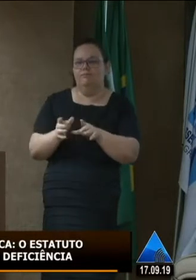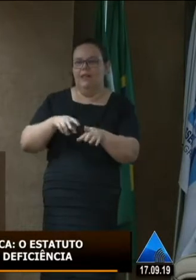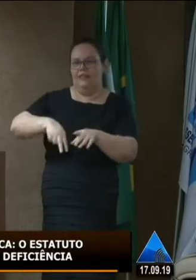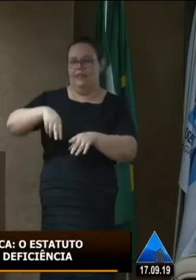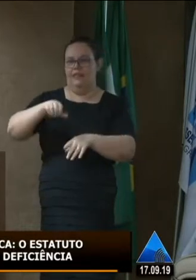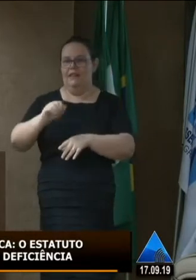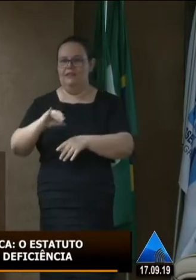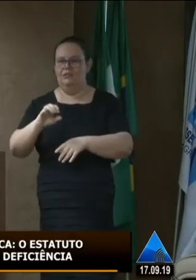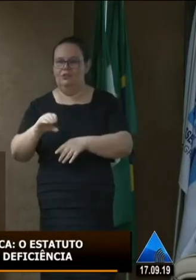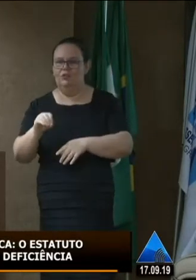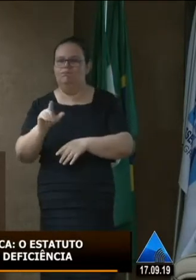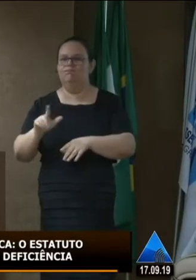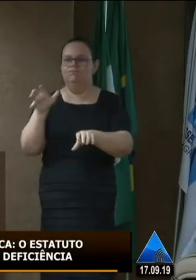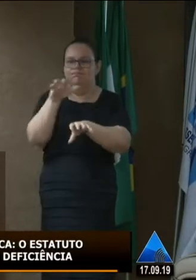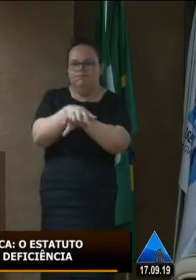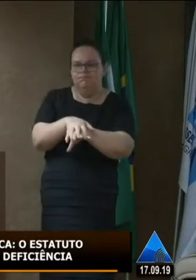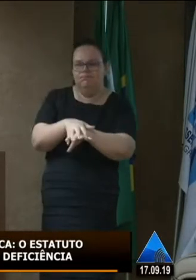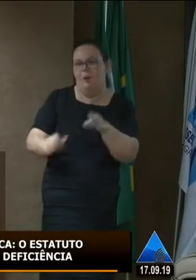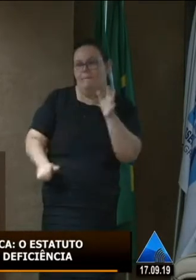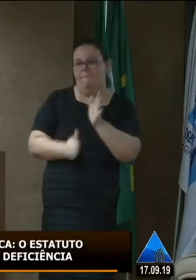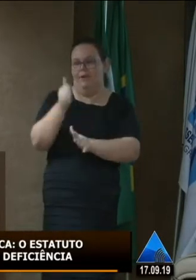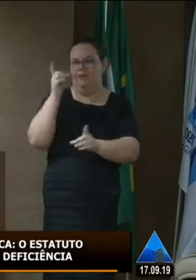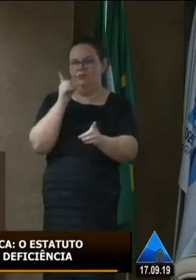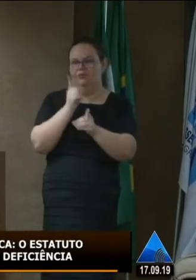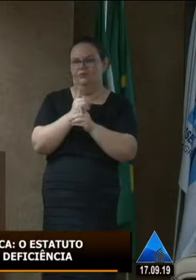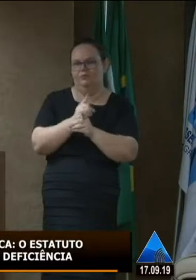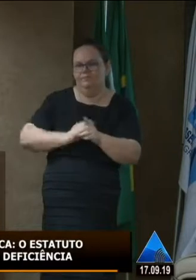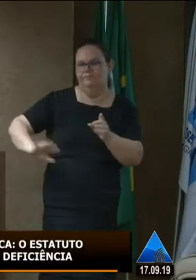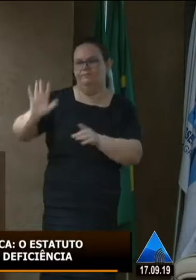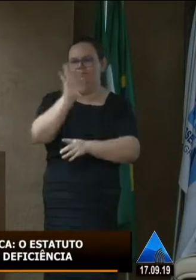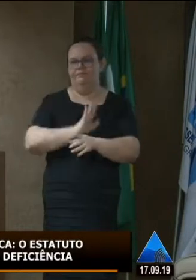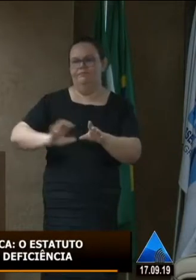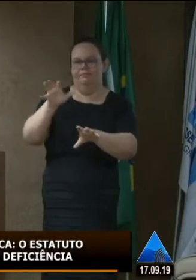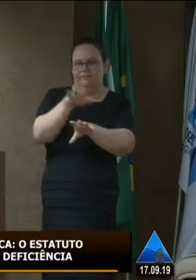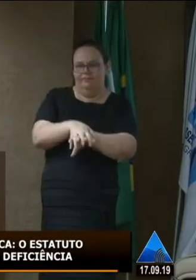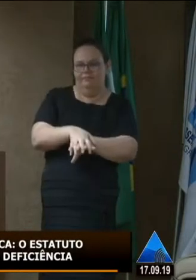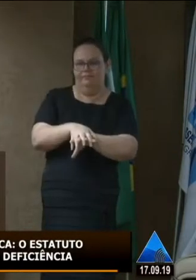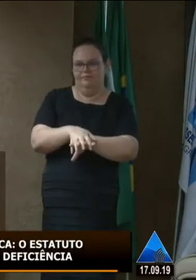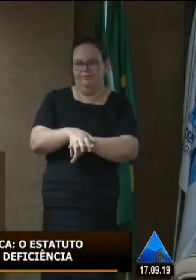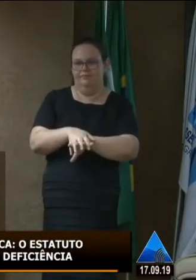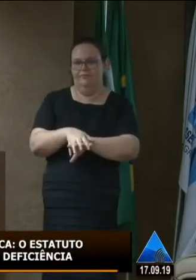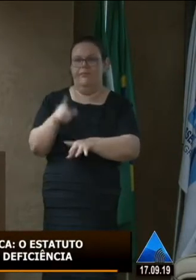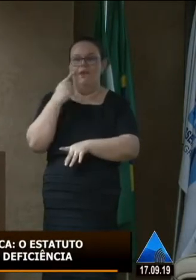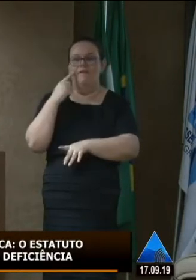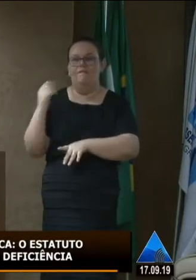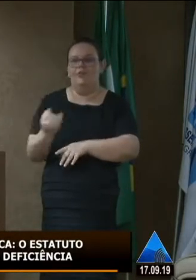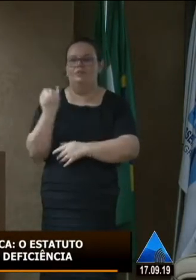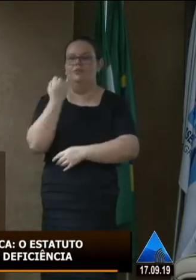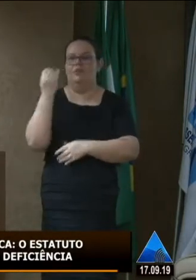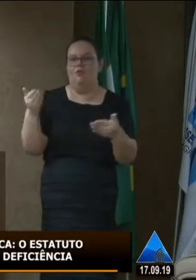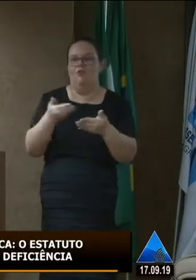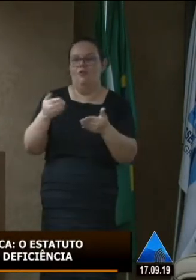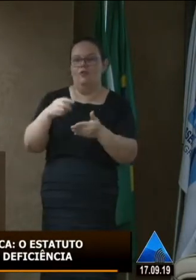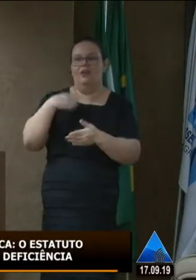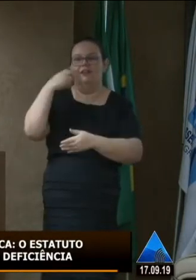isso é lá em Brasília primeiro encontro nacional de acessibilidade e inclusão veja que importância e hoje em